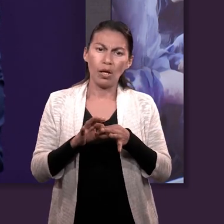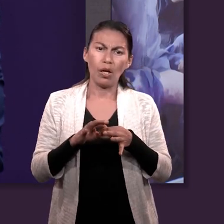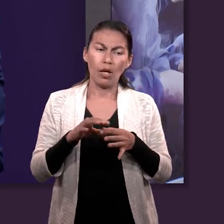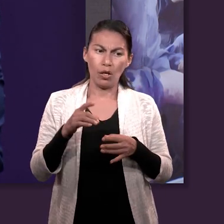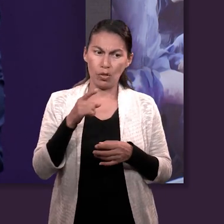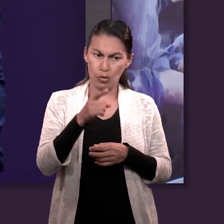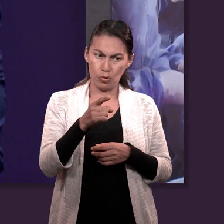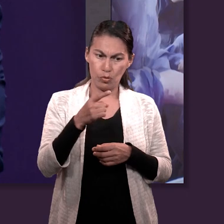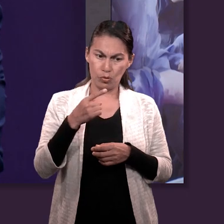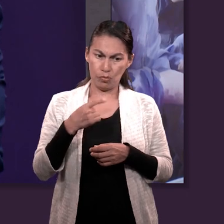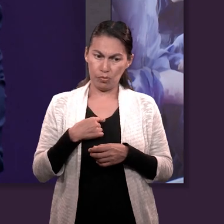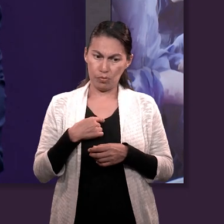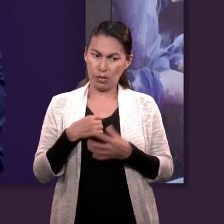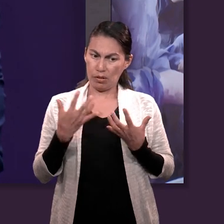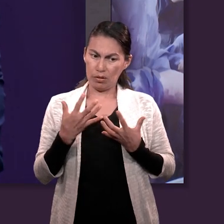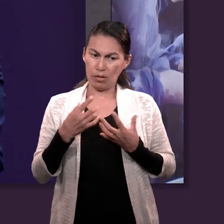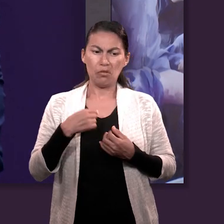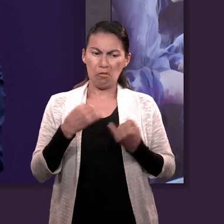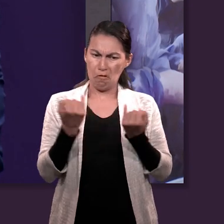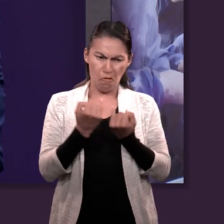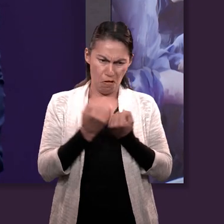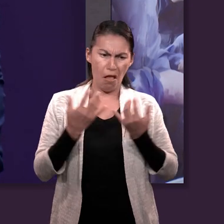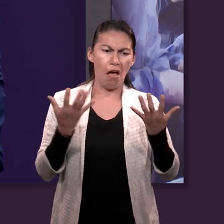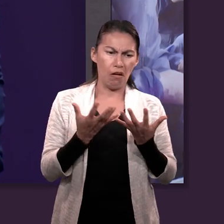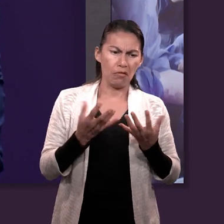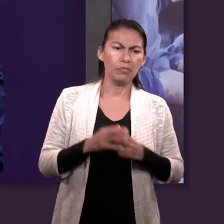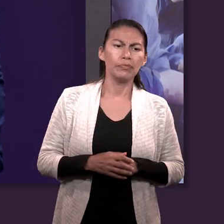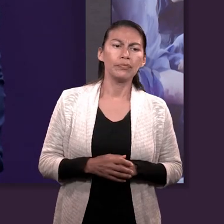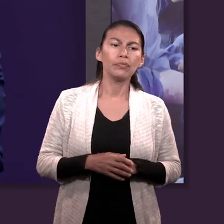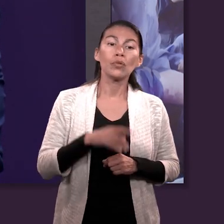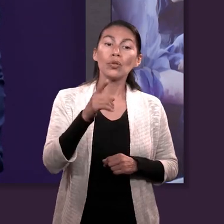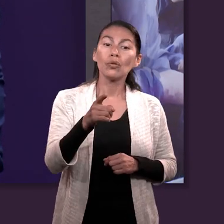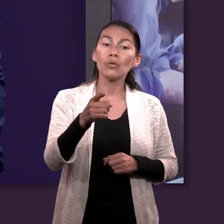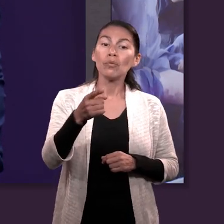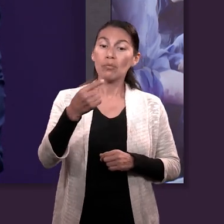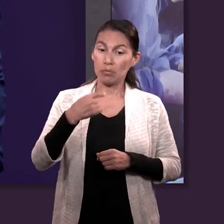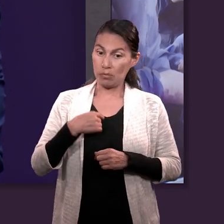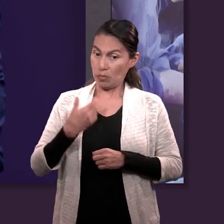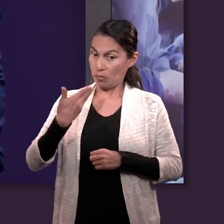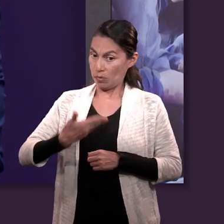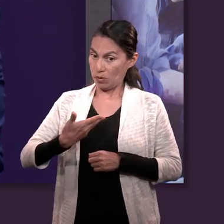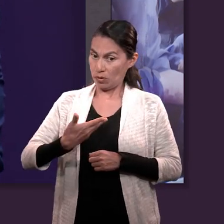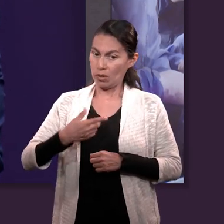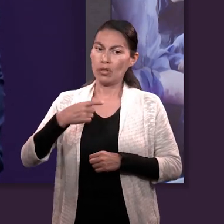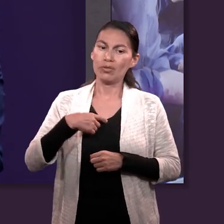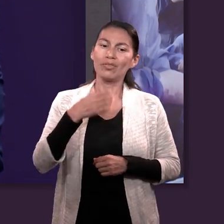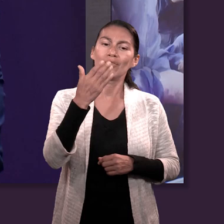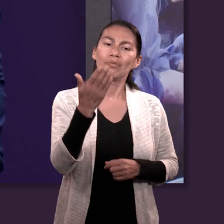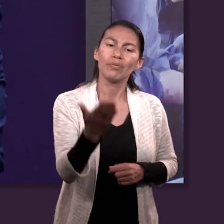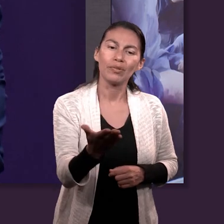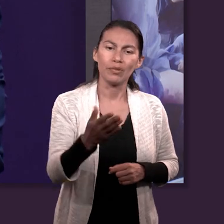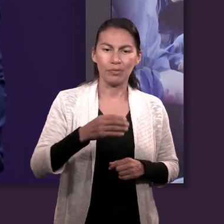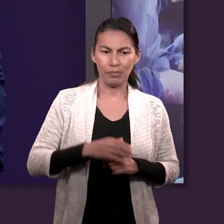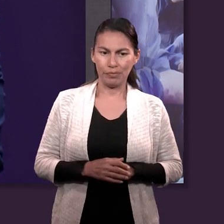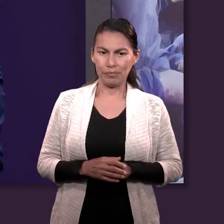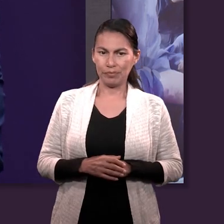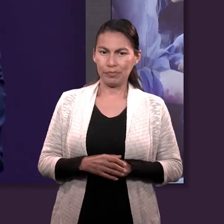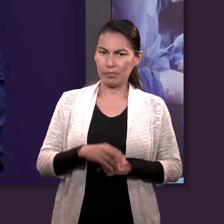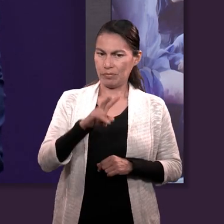que dicen que yo te trato como tú me tratas. Si tú me pides a mis ciudadanos una visa, yo voy a pedirle a los tuyos una visa.